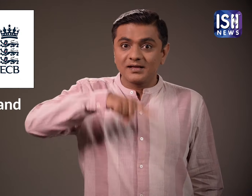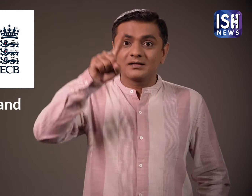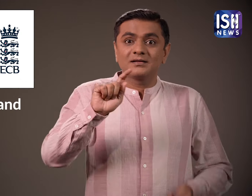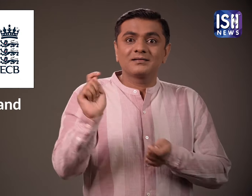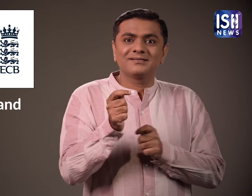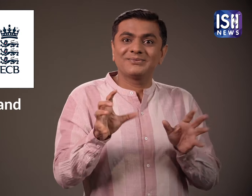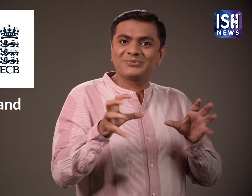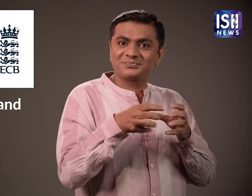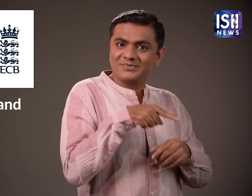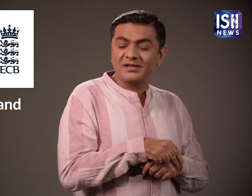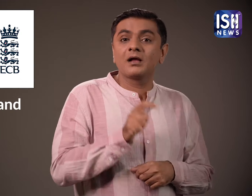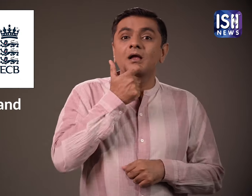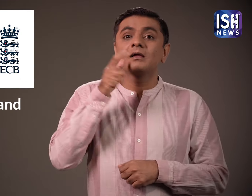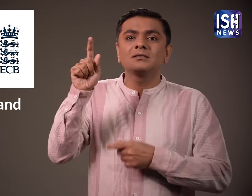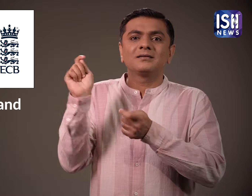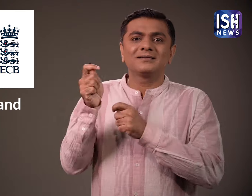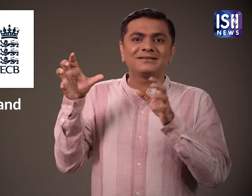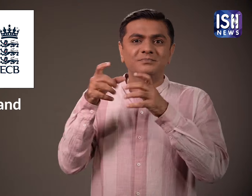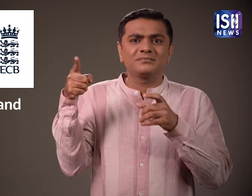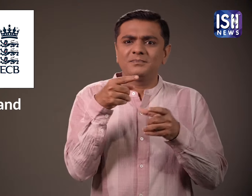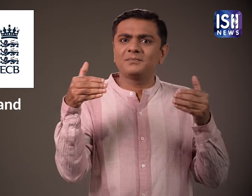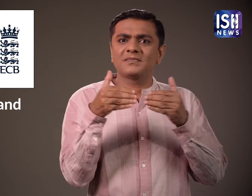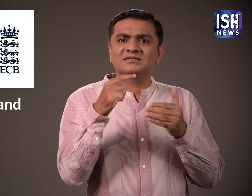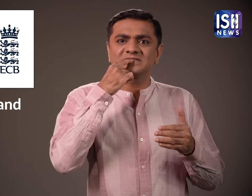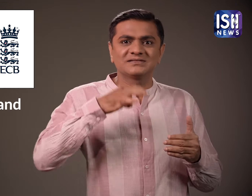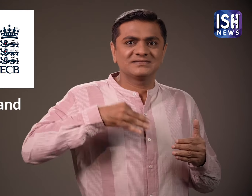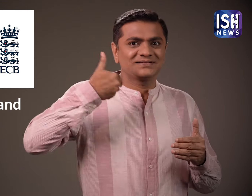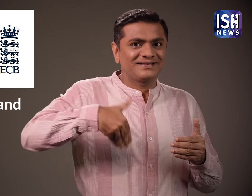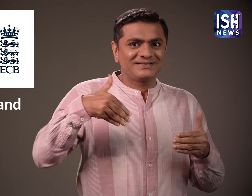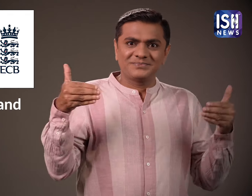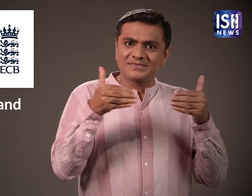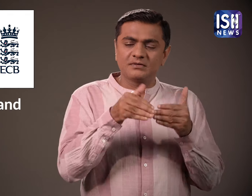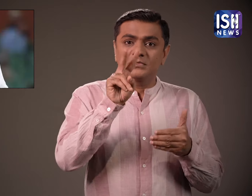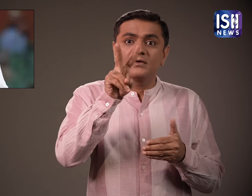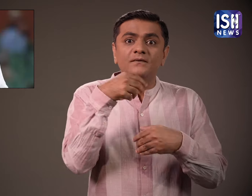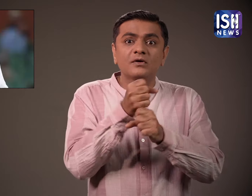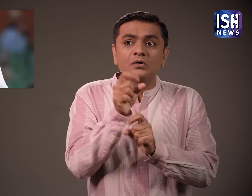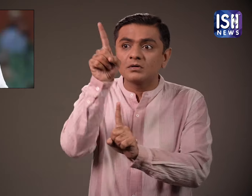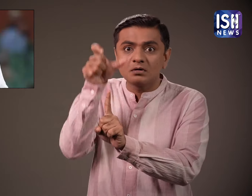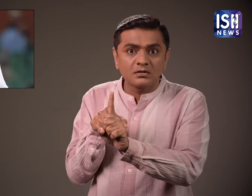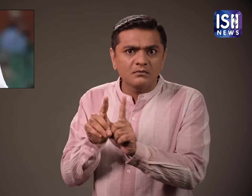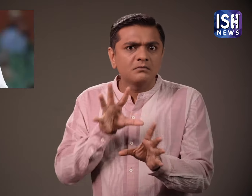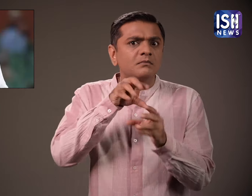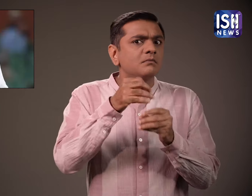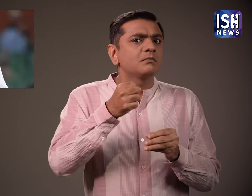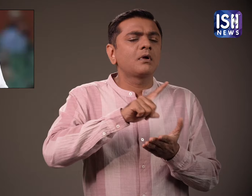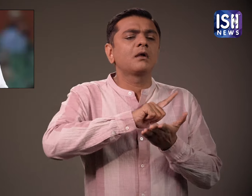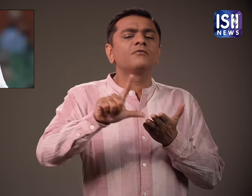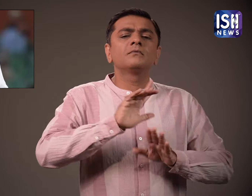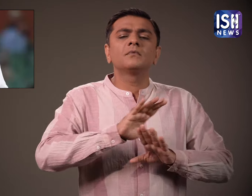विराट कोली ने नीजी कारणों से छुट्टिली और भारत इंग्लेंड टेस्स सीरीज में नहीं खेले यह